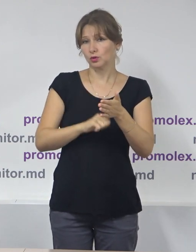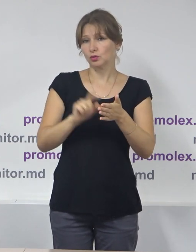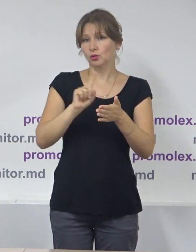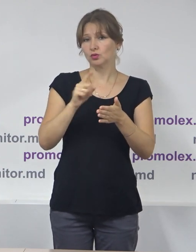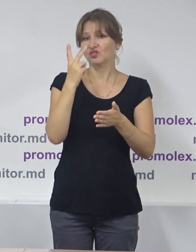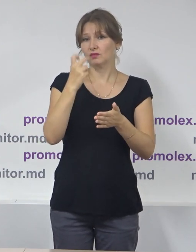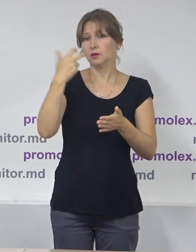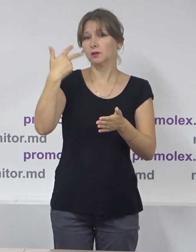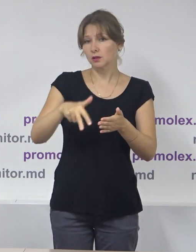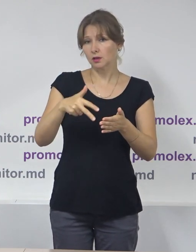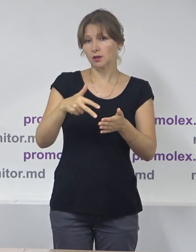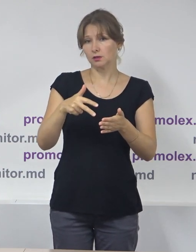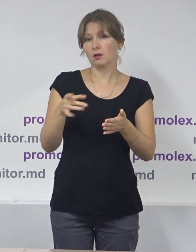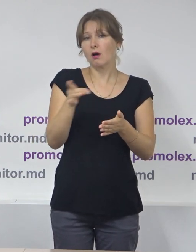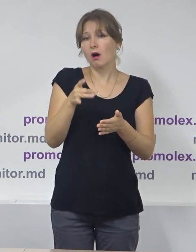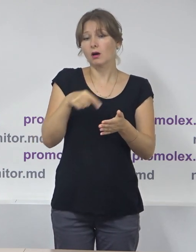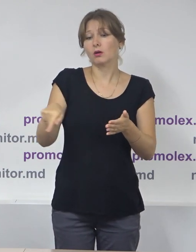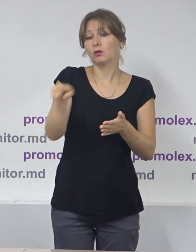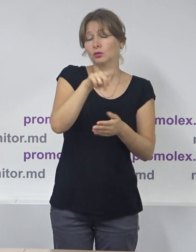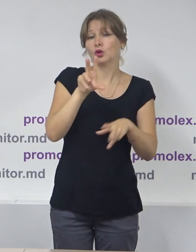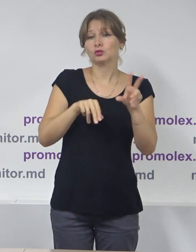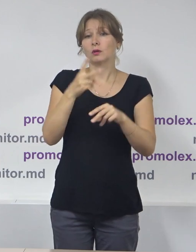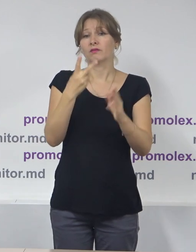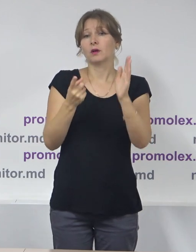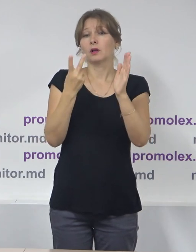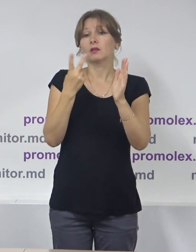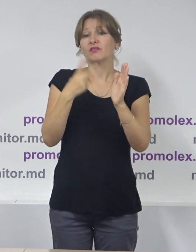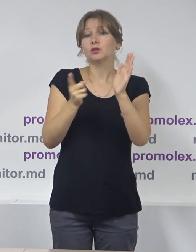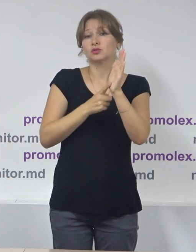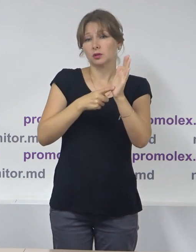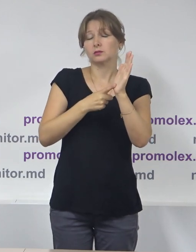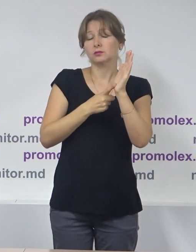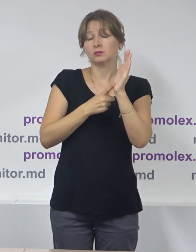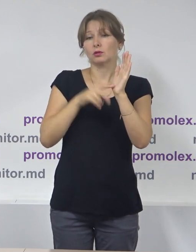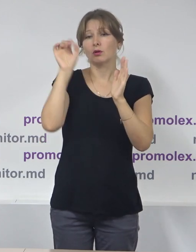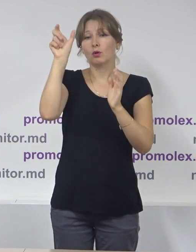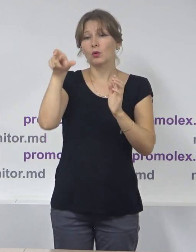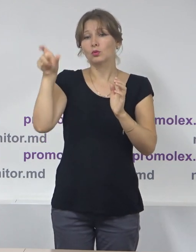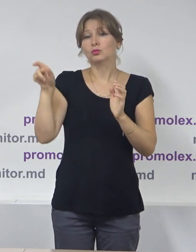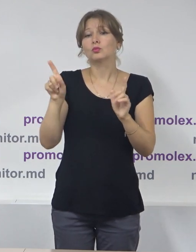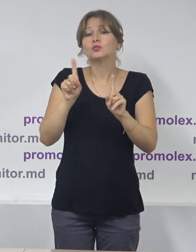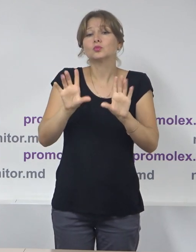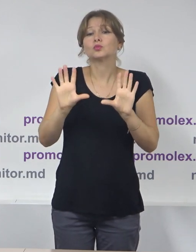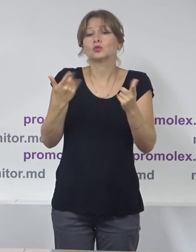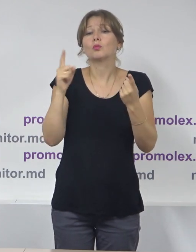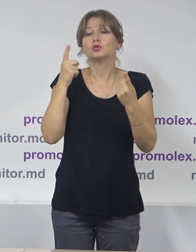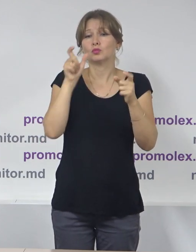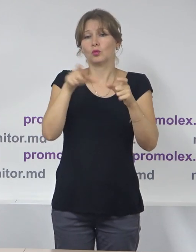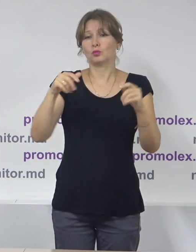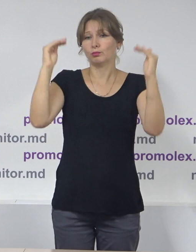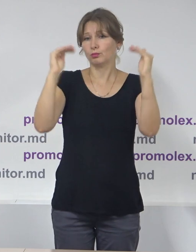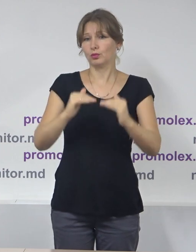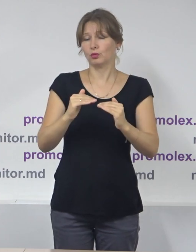232 de localități, adică circa 26% din localitățile țării. Cauzele acestui fenomen sau acestei situații